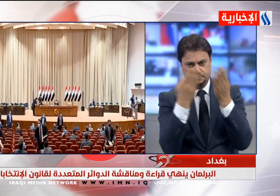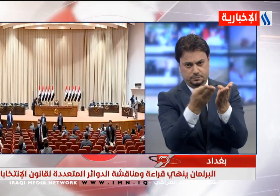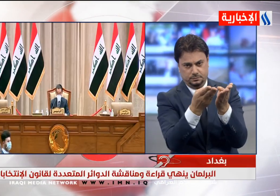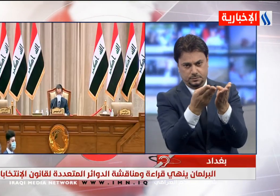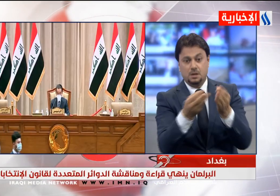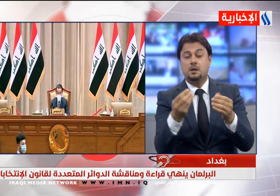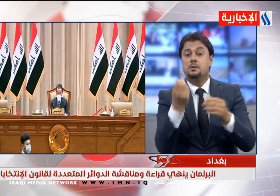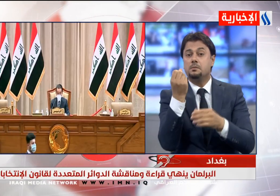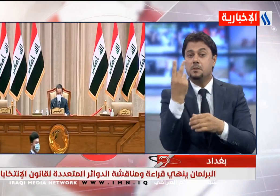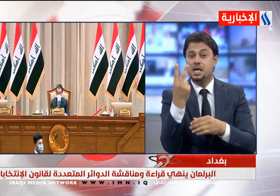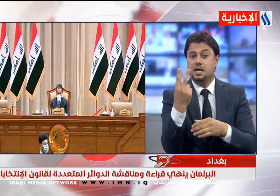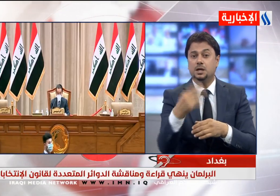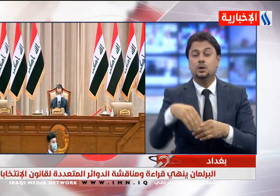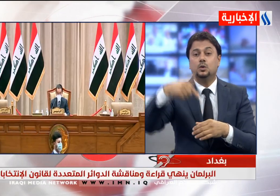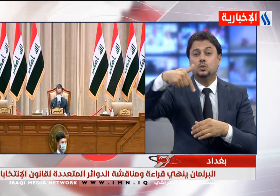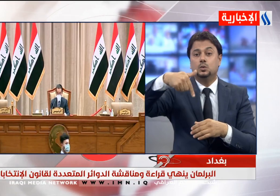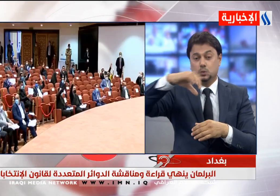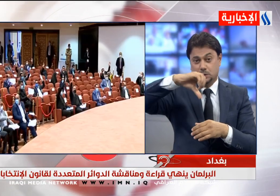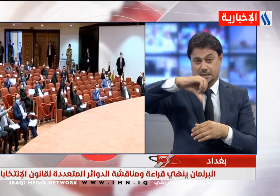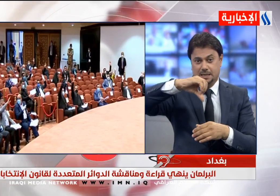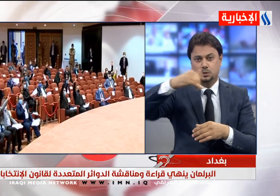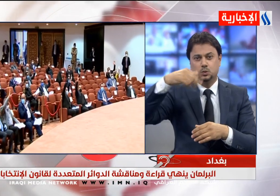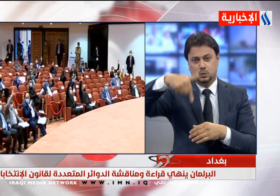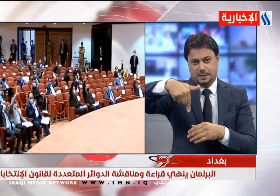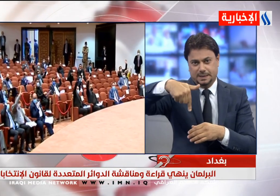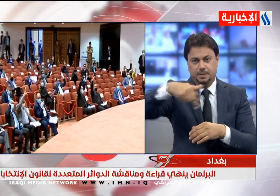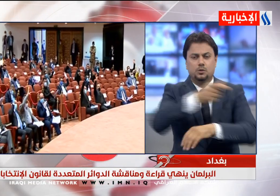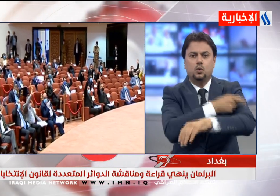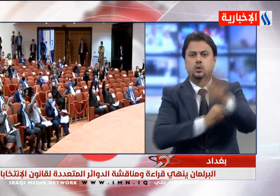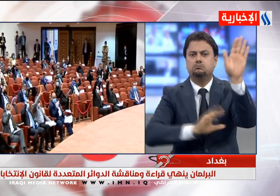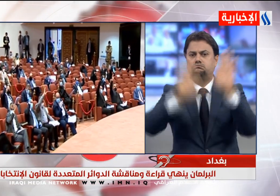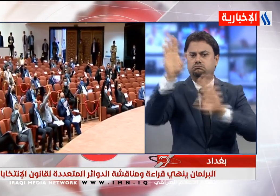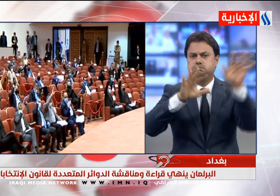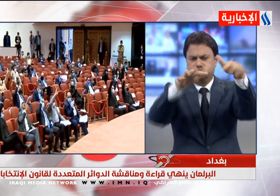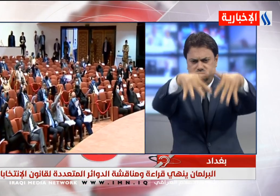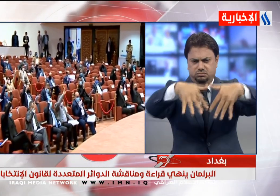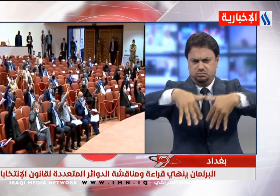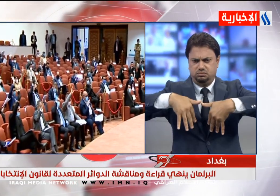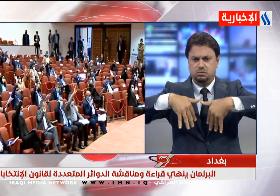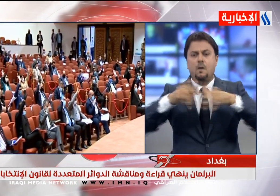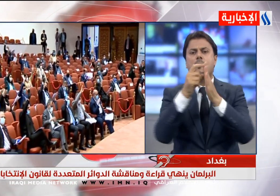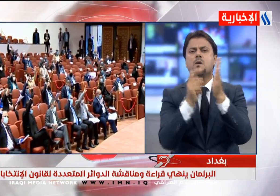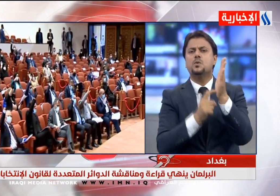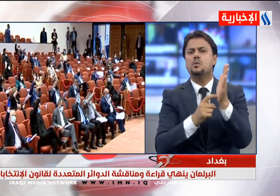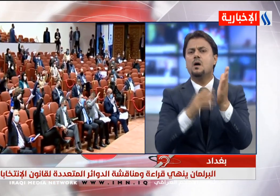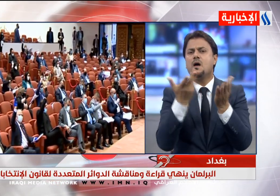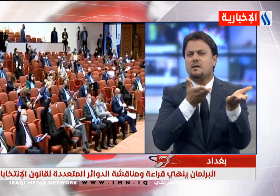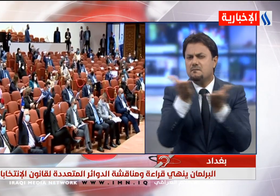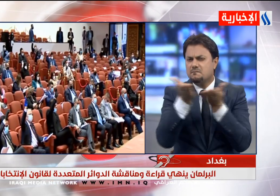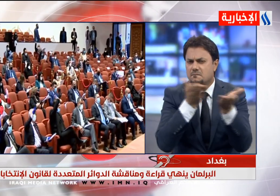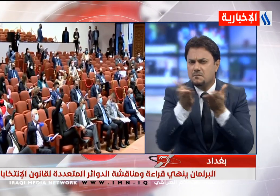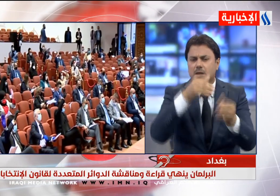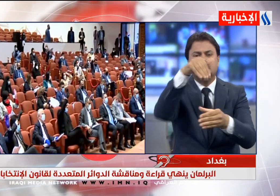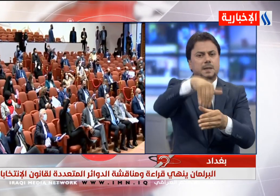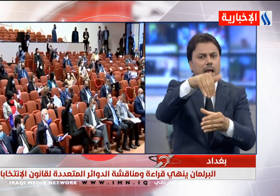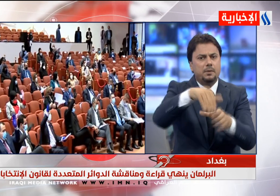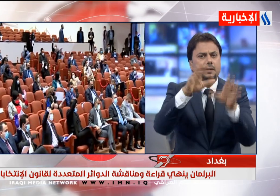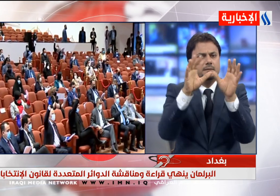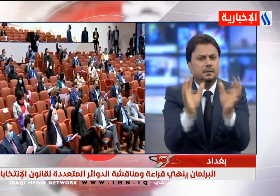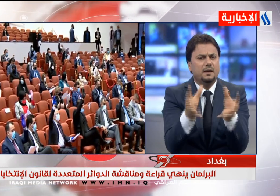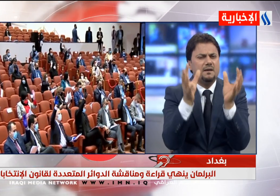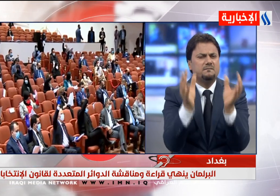169 نائبا قراءة ومناقشة تقرير اللجنة القانونية بشأن الدوار المتعددة لقانون